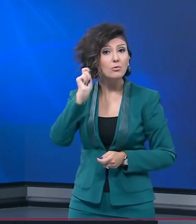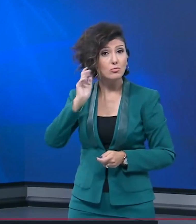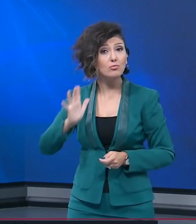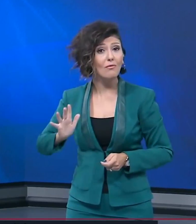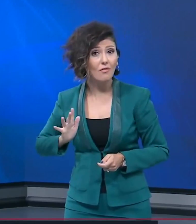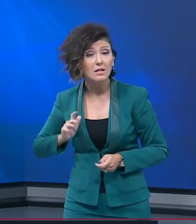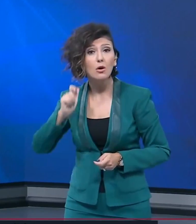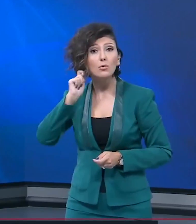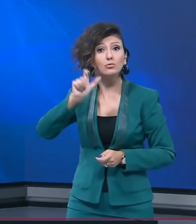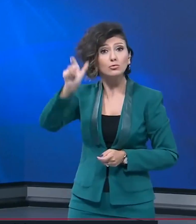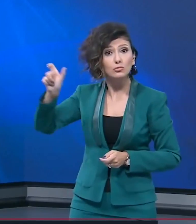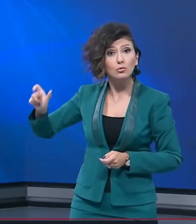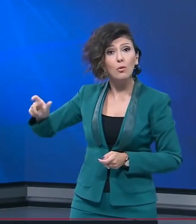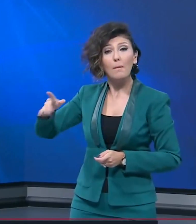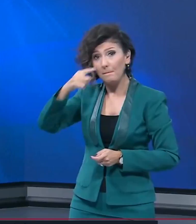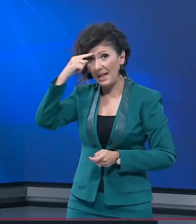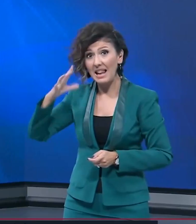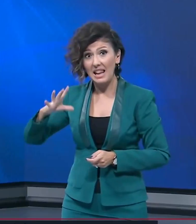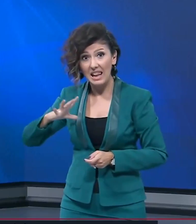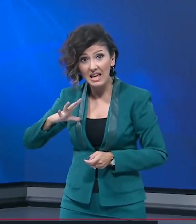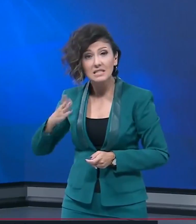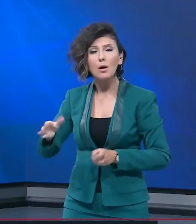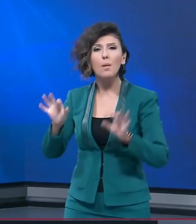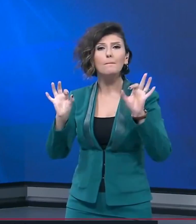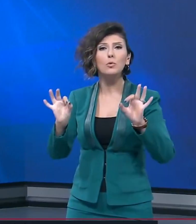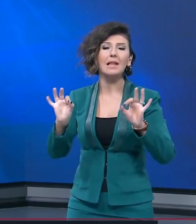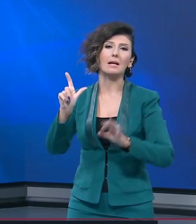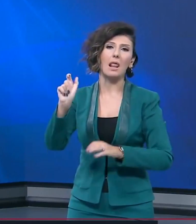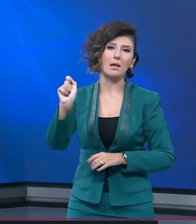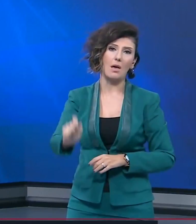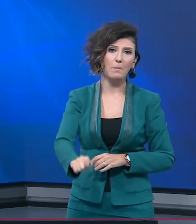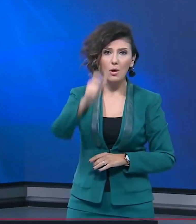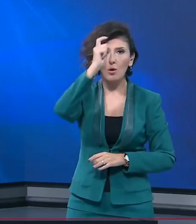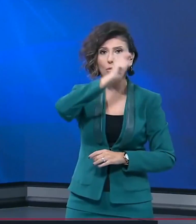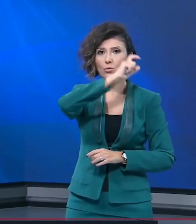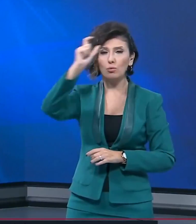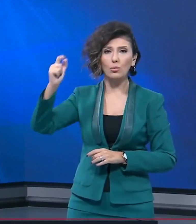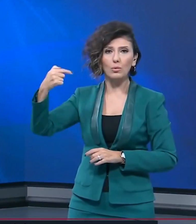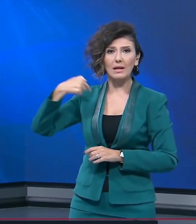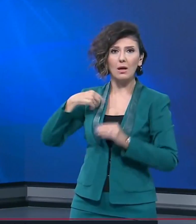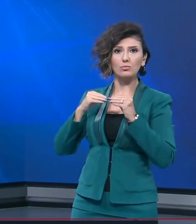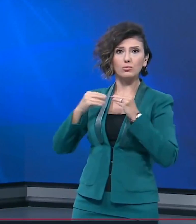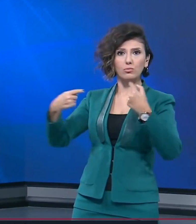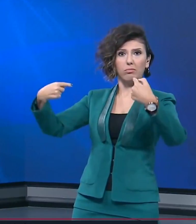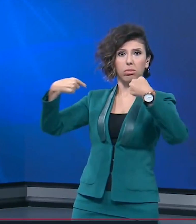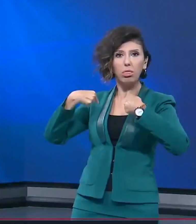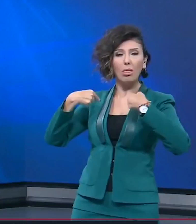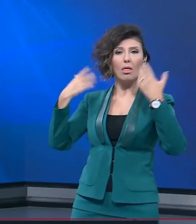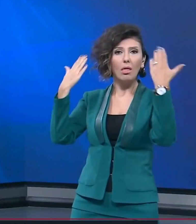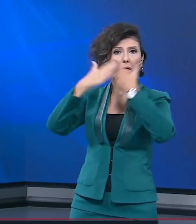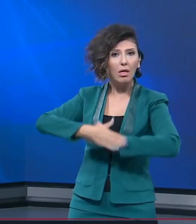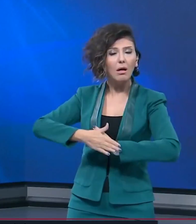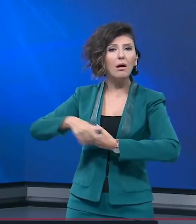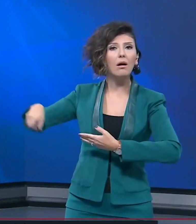varsa, suçlular belliyse gereği mutlaka yapılmalı. Türkiye'yi töhmet altında bırakmak için fırsat